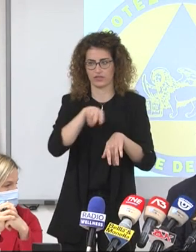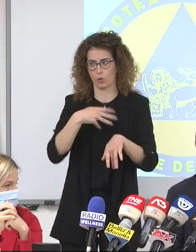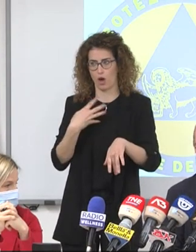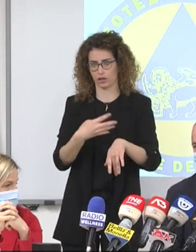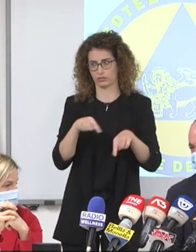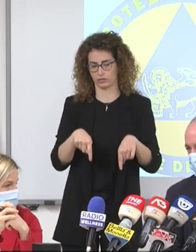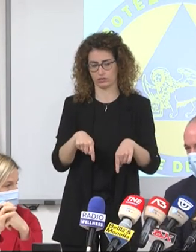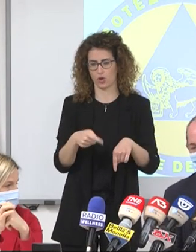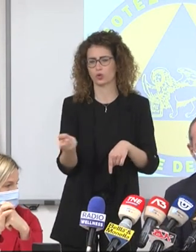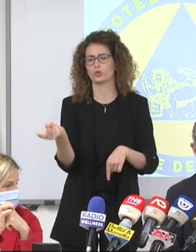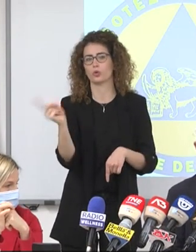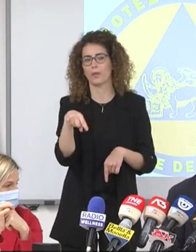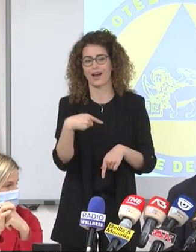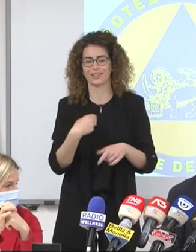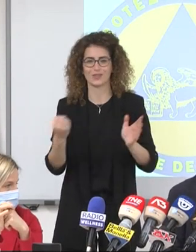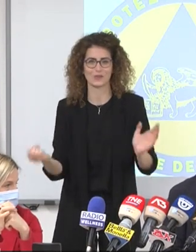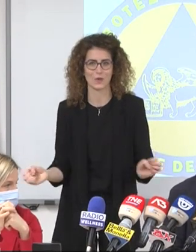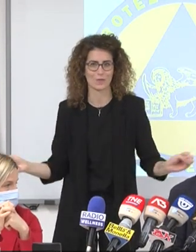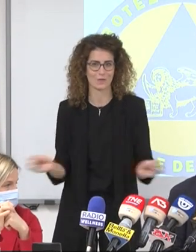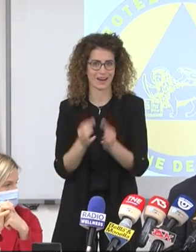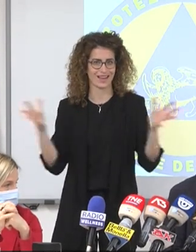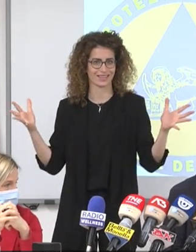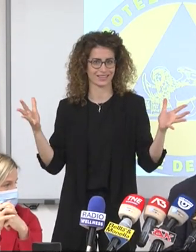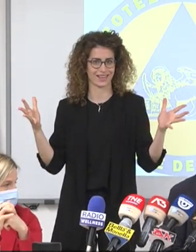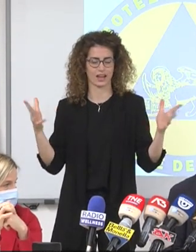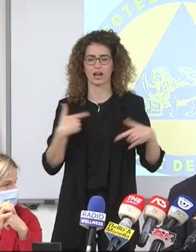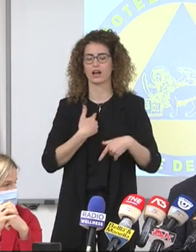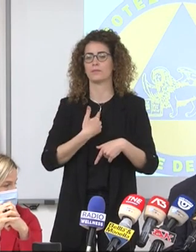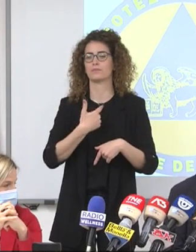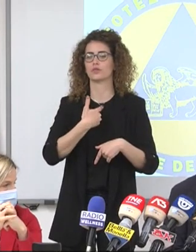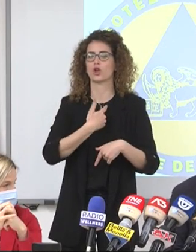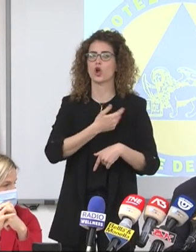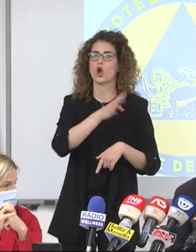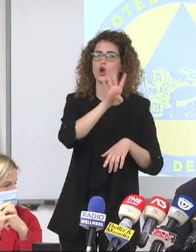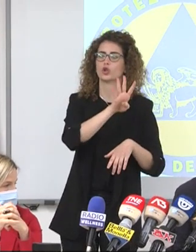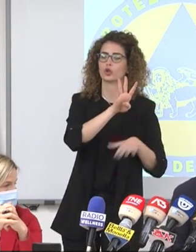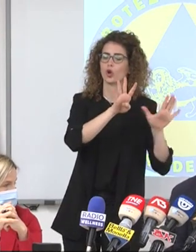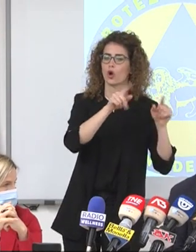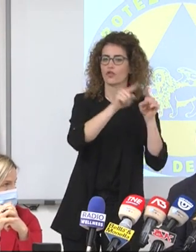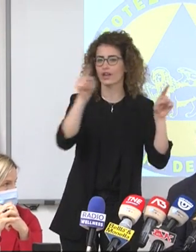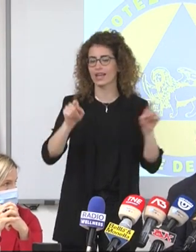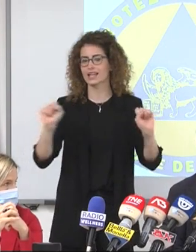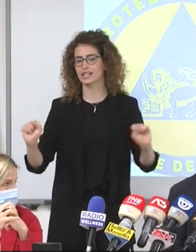Domani, vi facciamo una sorpresa, da 9 al 16 di giugno,